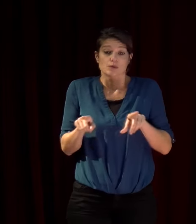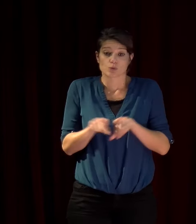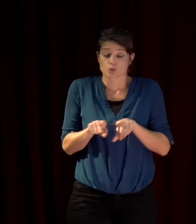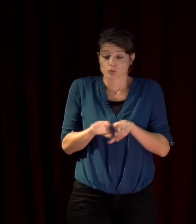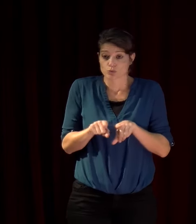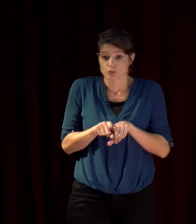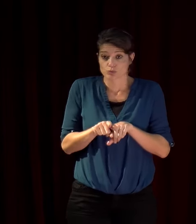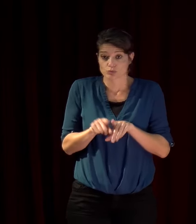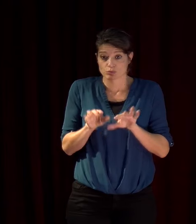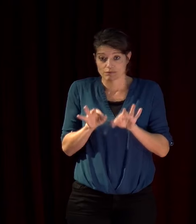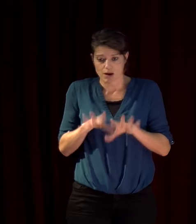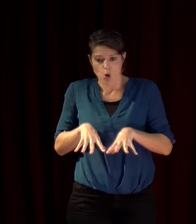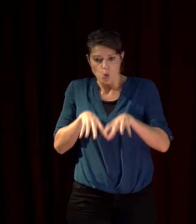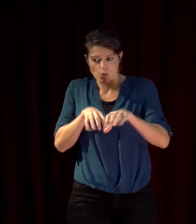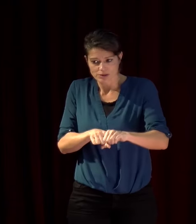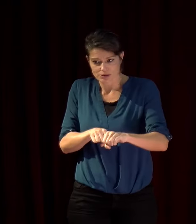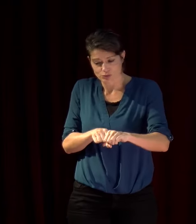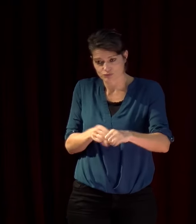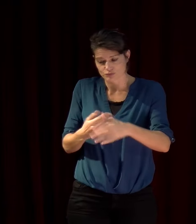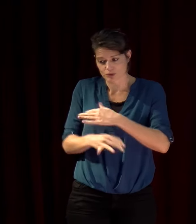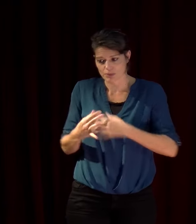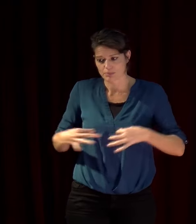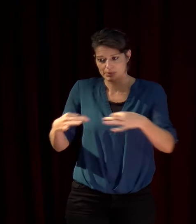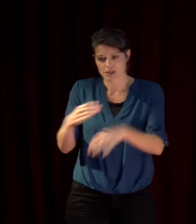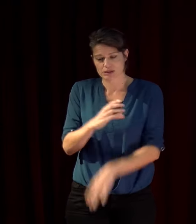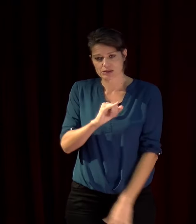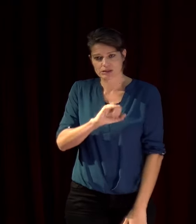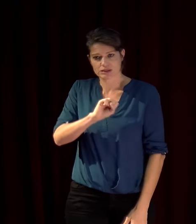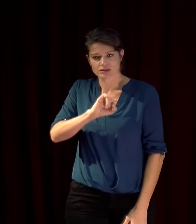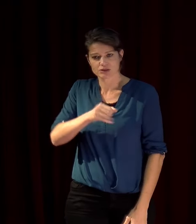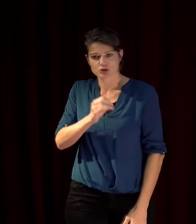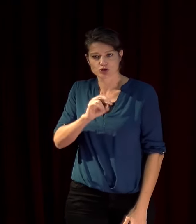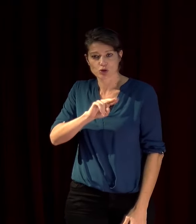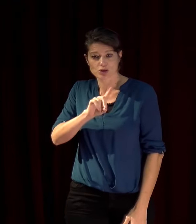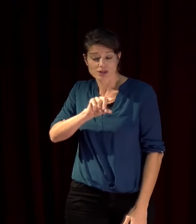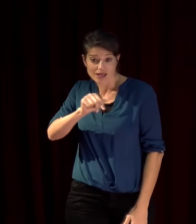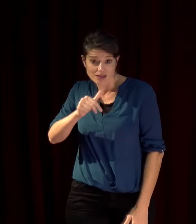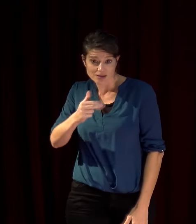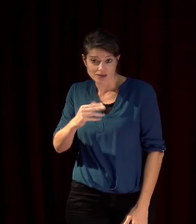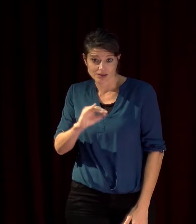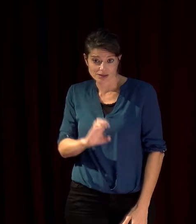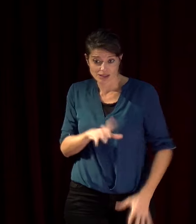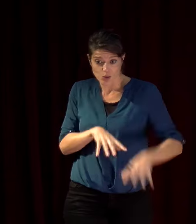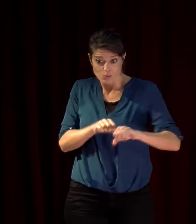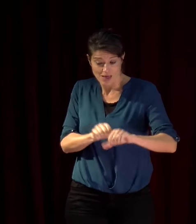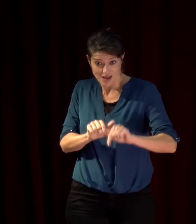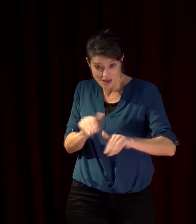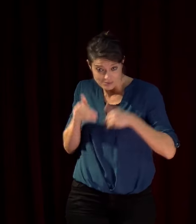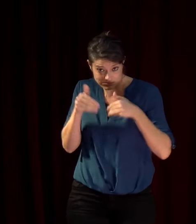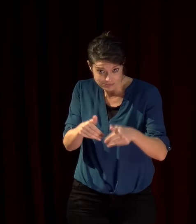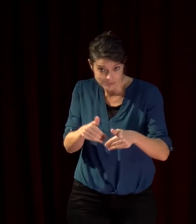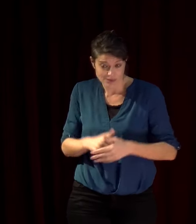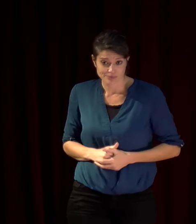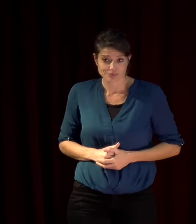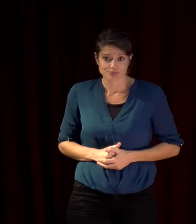poursuite de l'occupation en Cisjordanie c'est-à-dire que la solution à deux états était celle qu'on avait imaginé